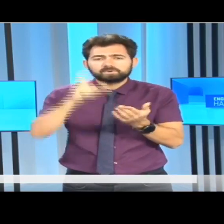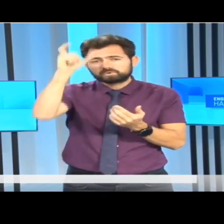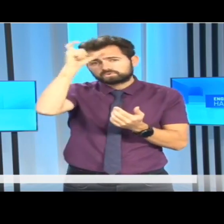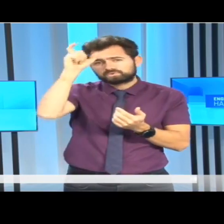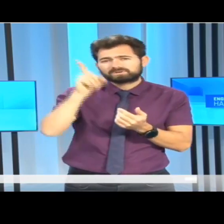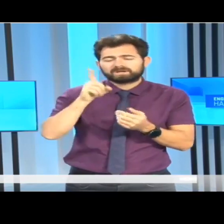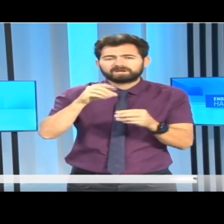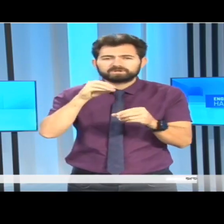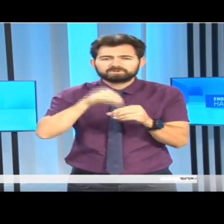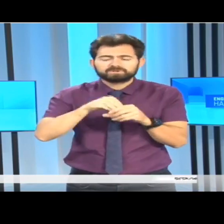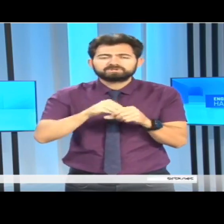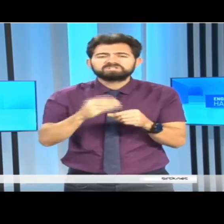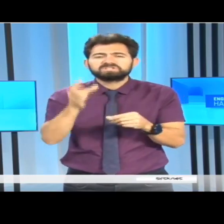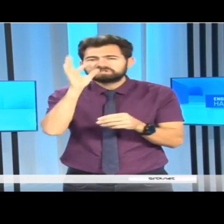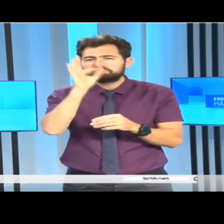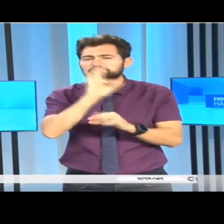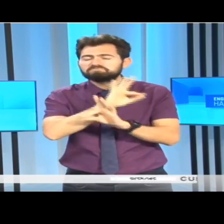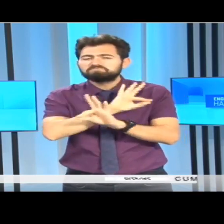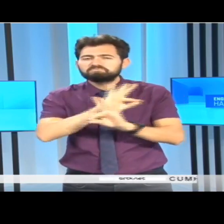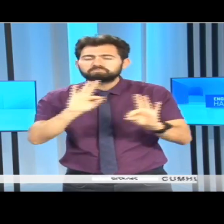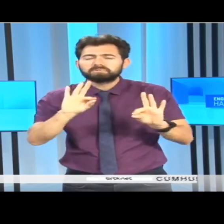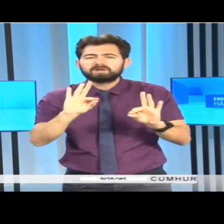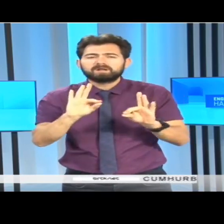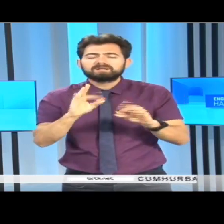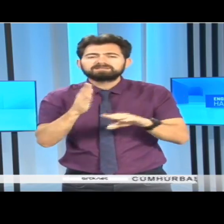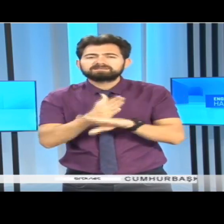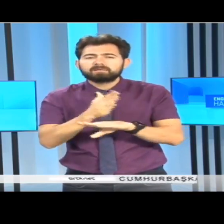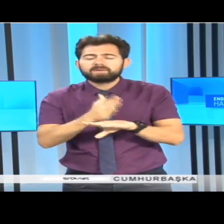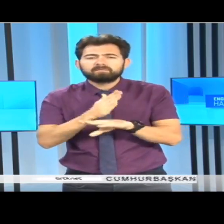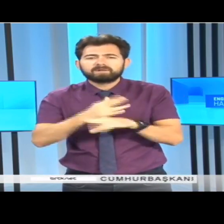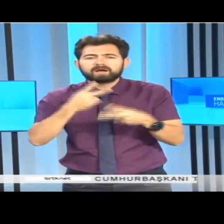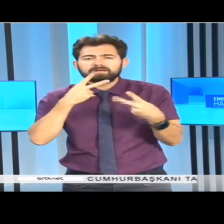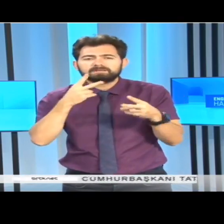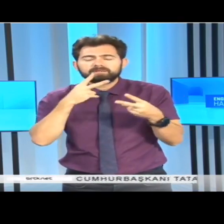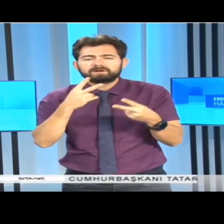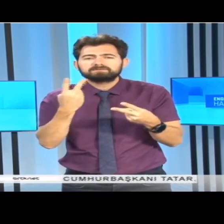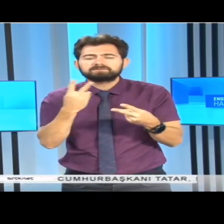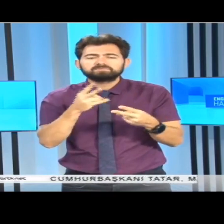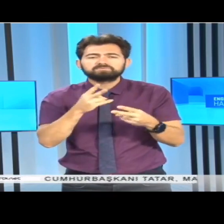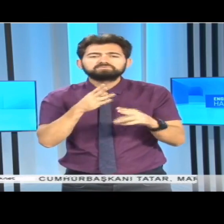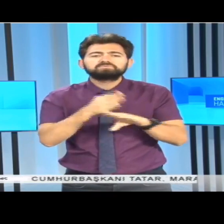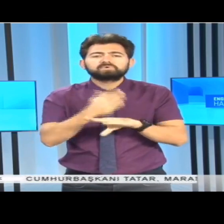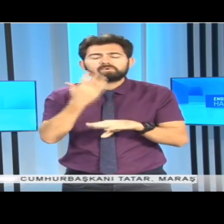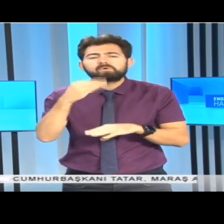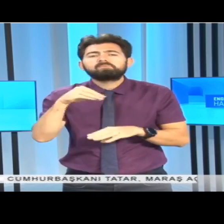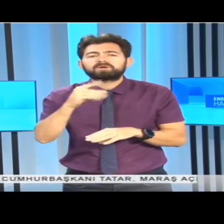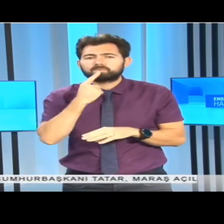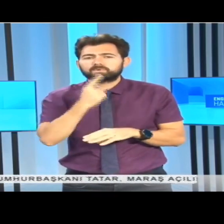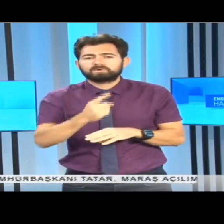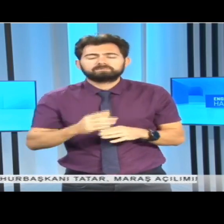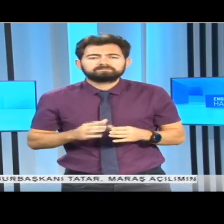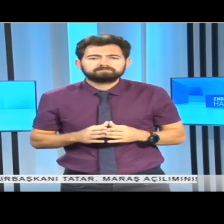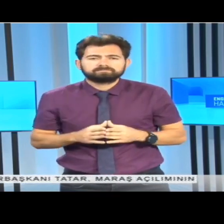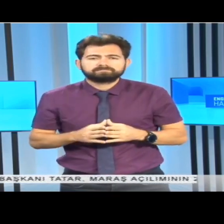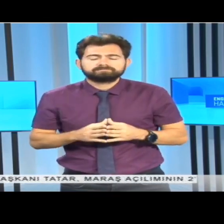açısından hiçbir gerekçeyle izahının mümkün olmadığının altı çizildi.